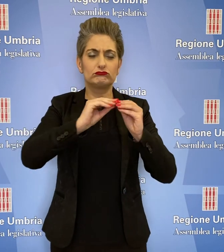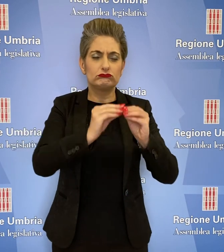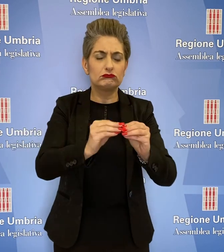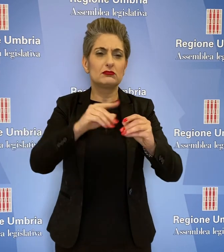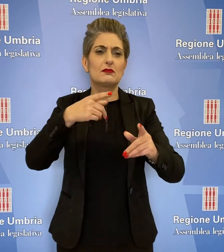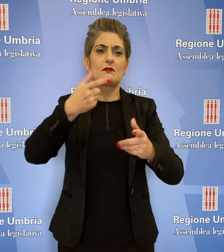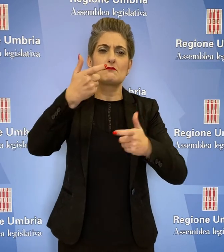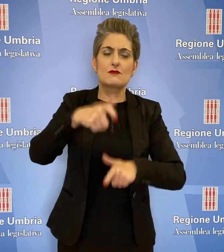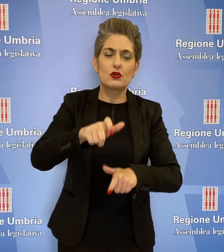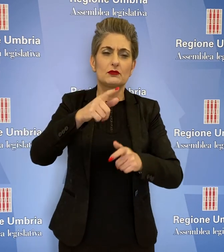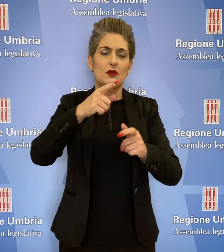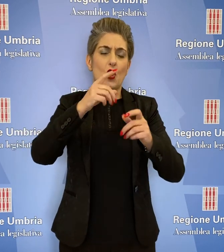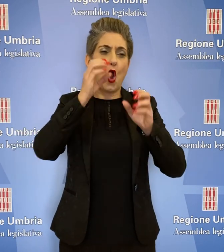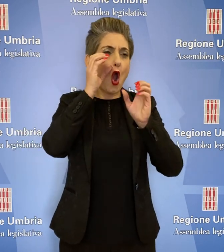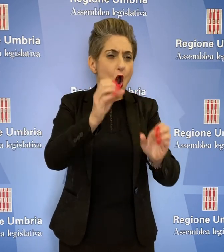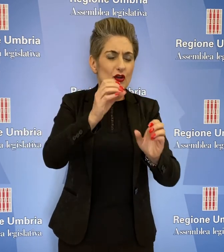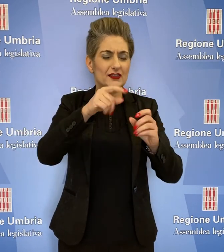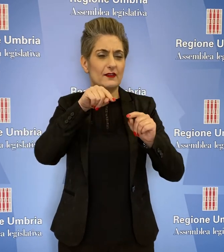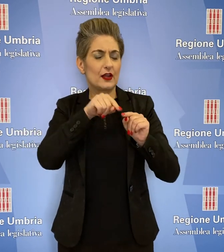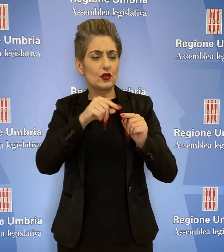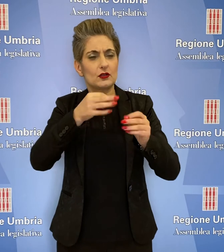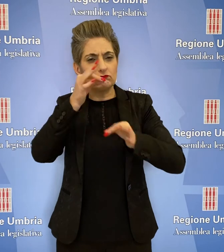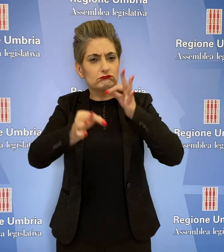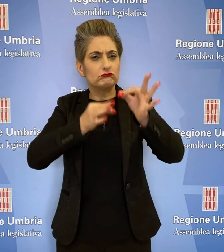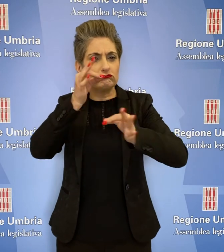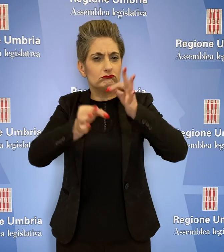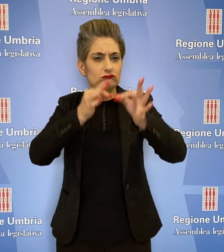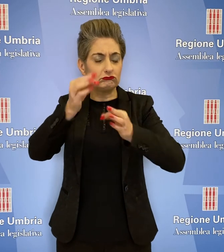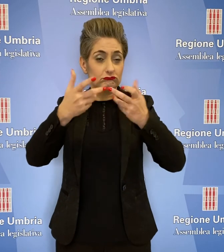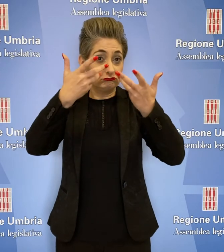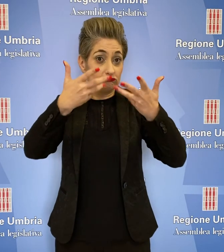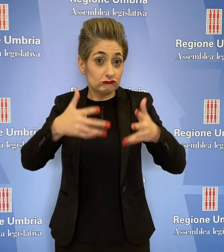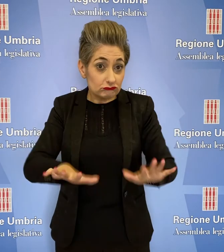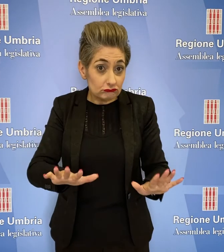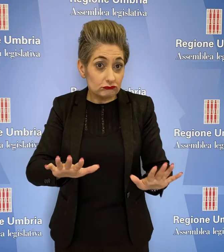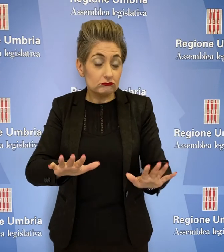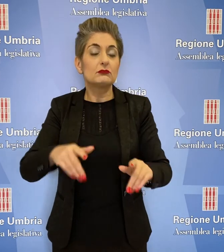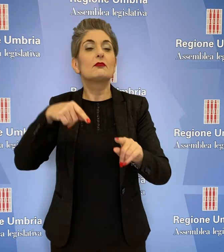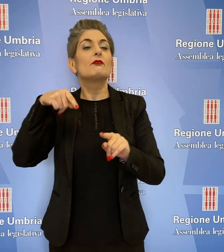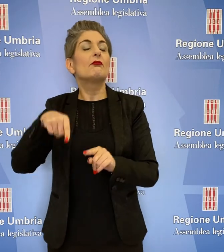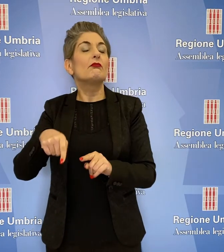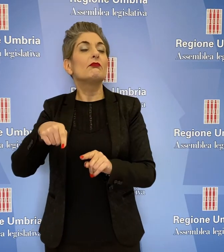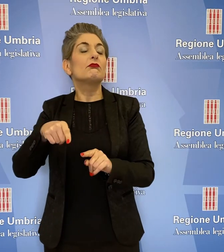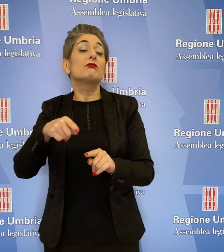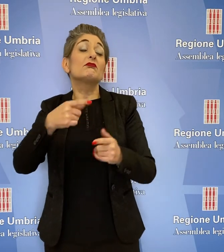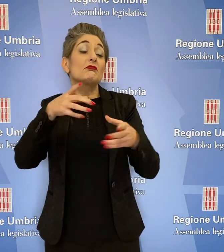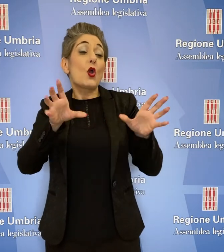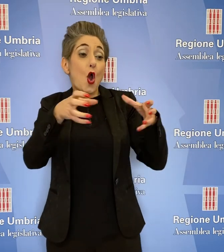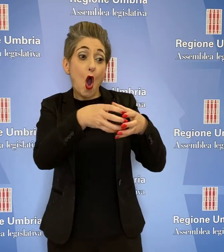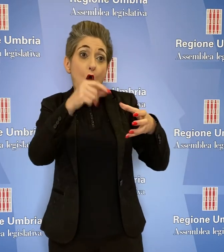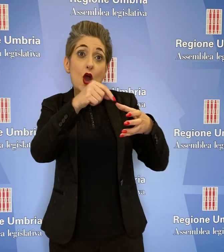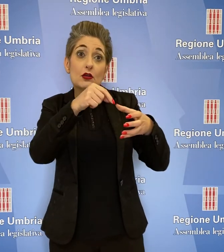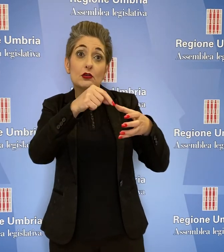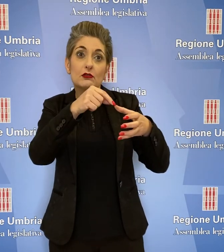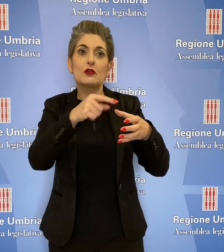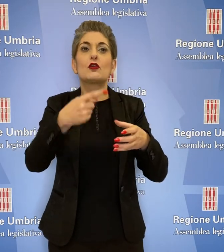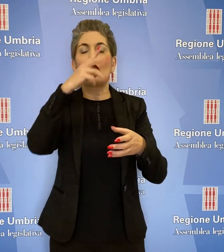genesi, composizione e funzioni dell'osservatorio ha risposto che l'organismo non è